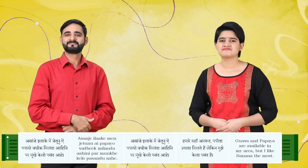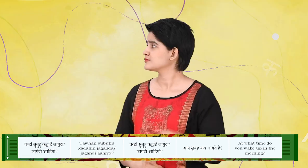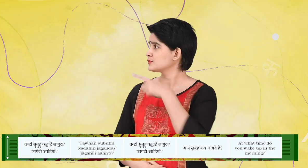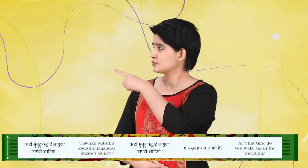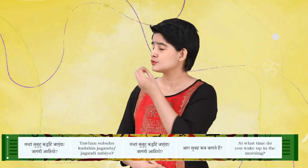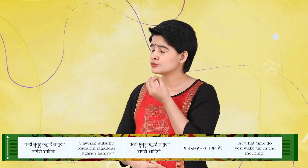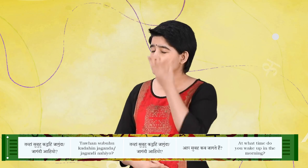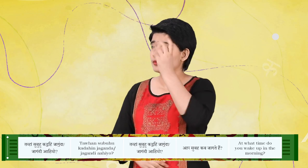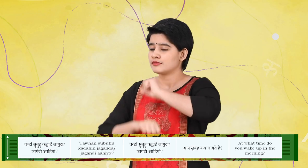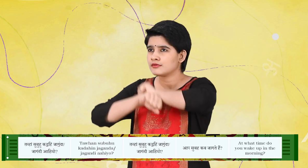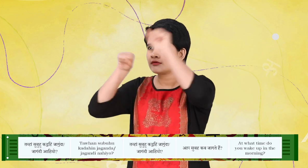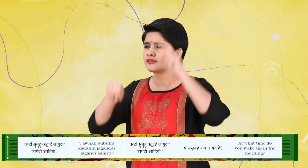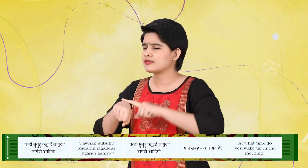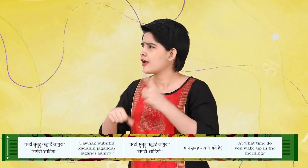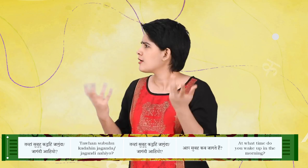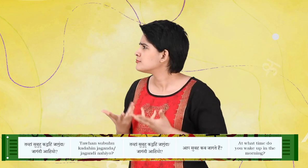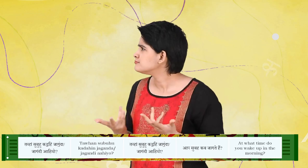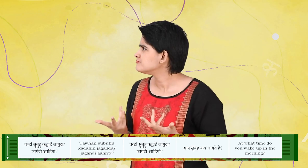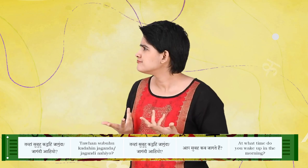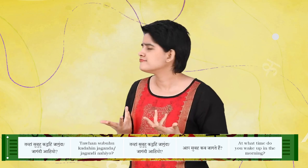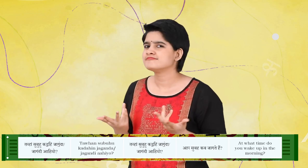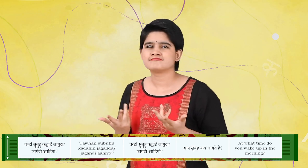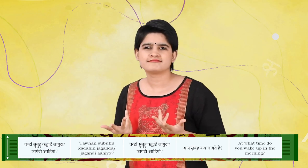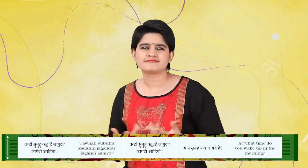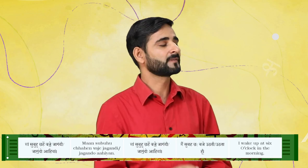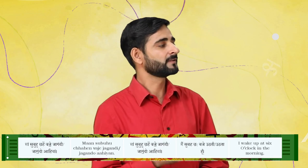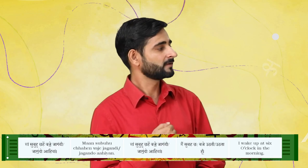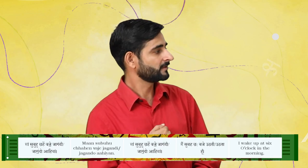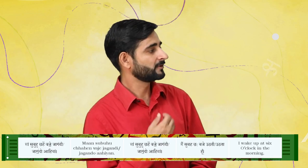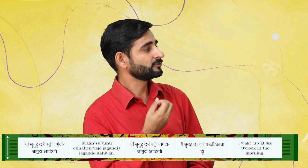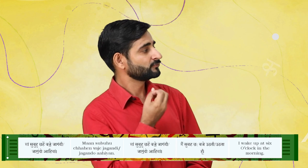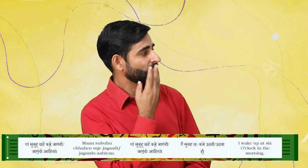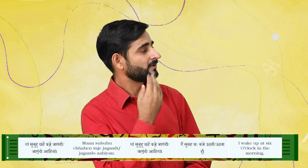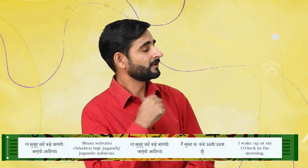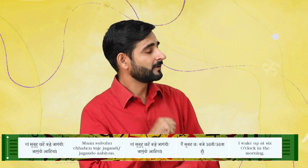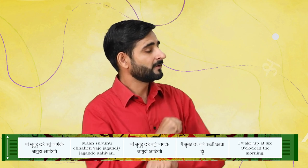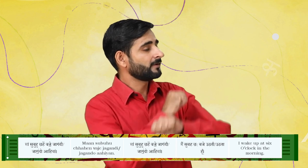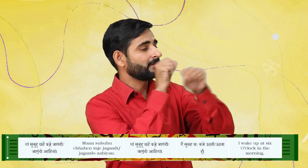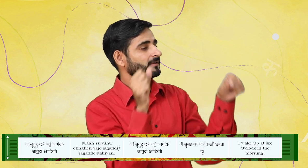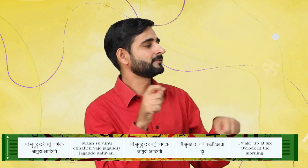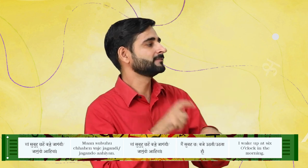तबहां सुभु करें जागंदा आहे मा सुभु चै वजे जागंदी आहे